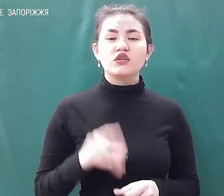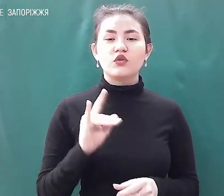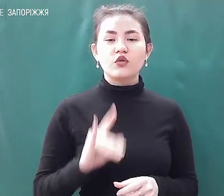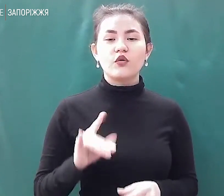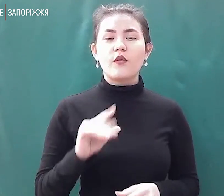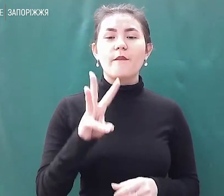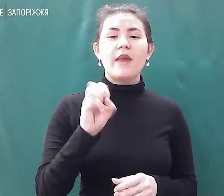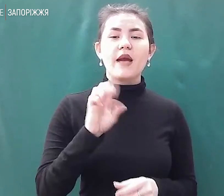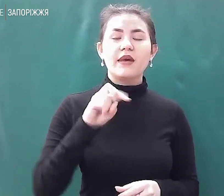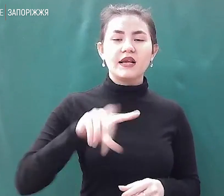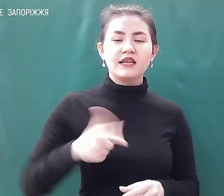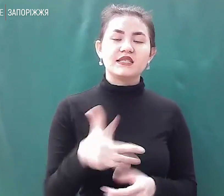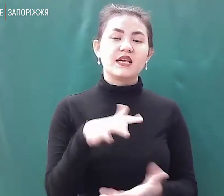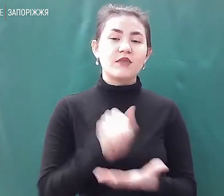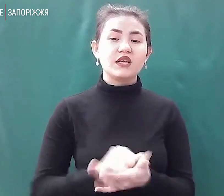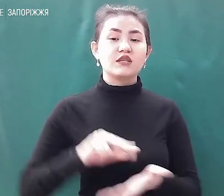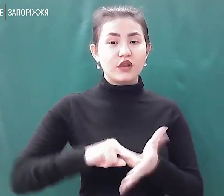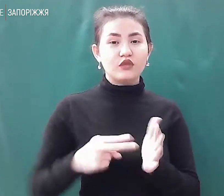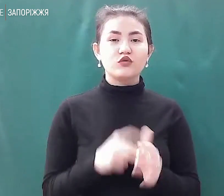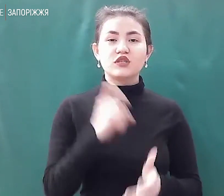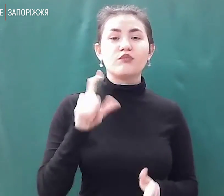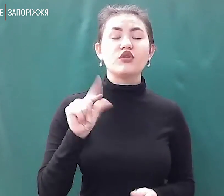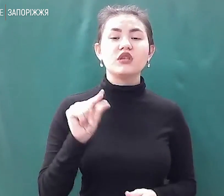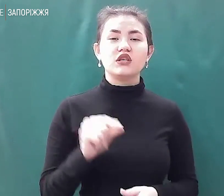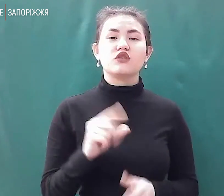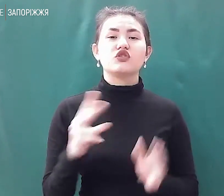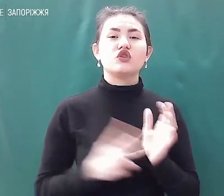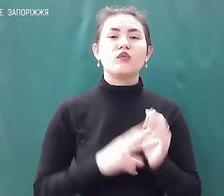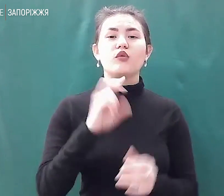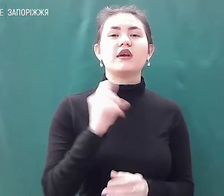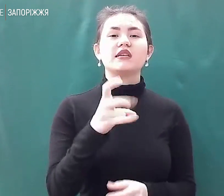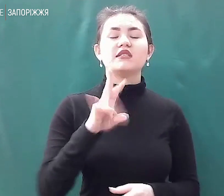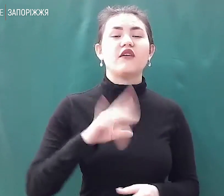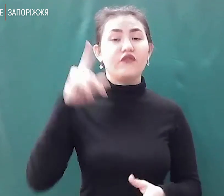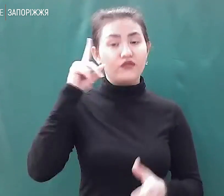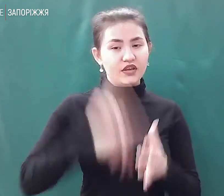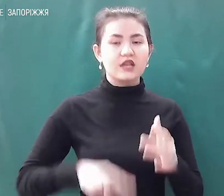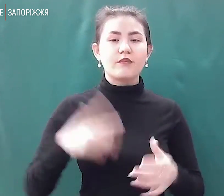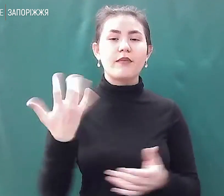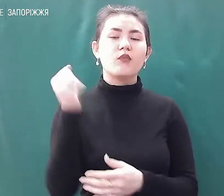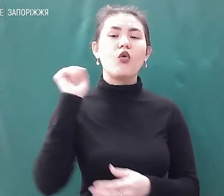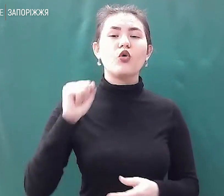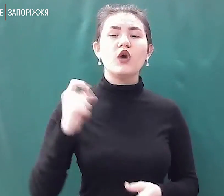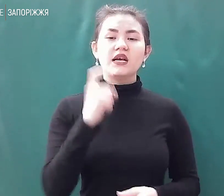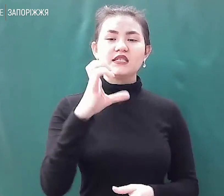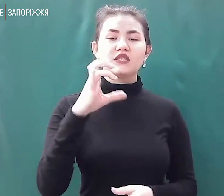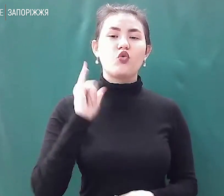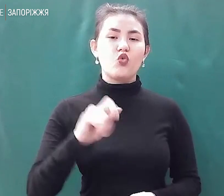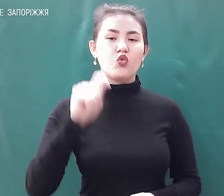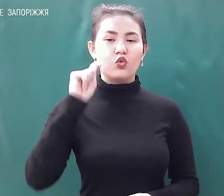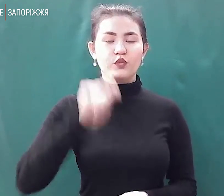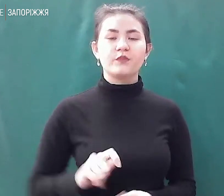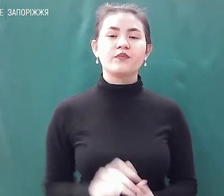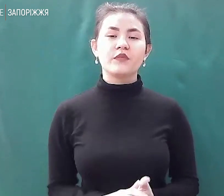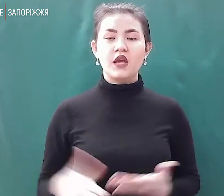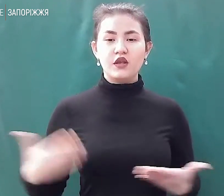зайнятися планують з понеділка, 7 березня, бо вірять в перемогу Збройних сил України. Новини на Суспільному. Запоріжжя.